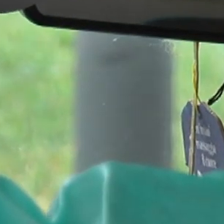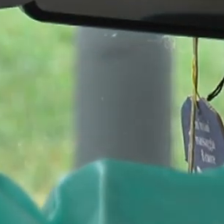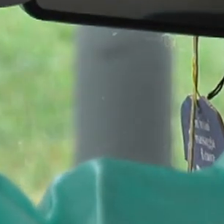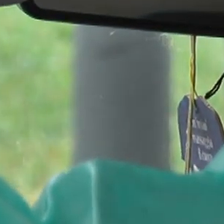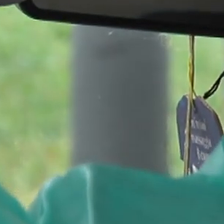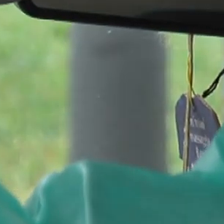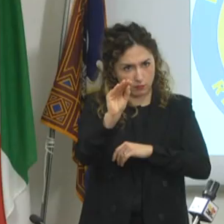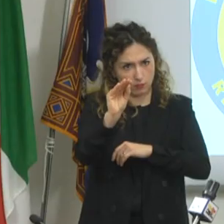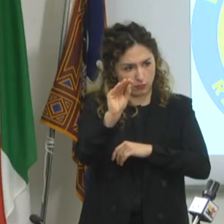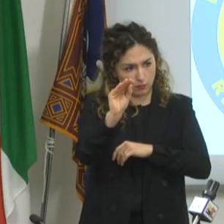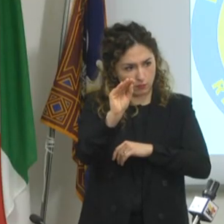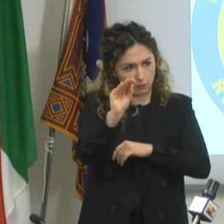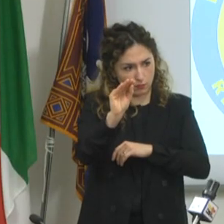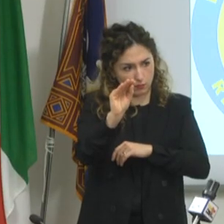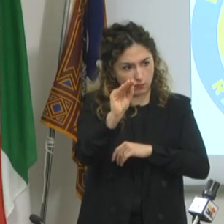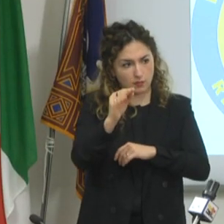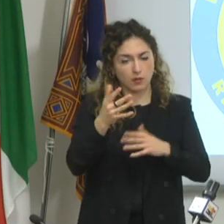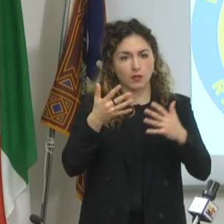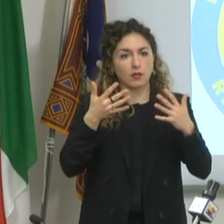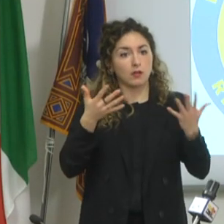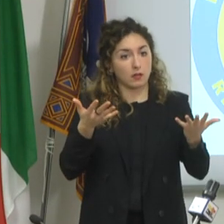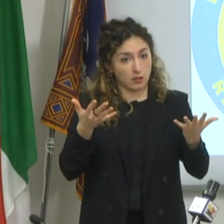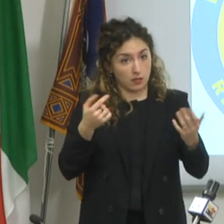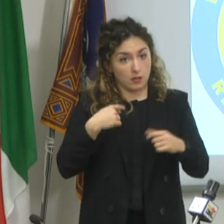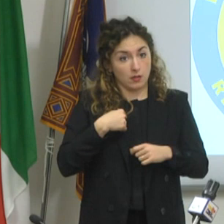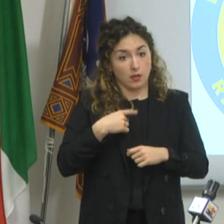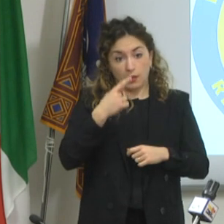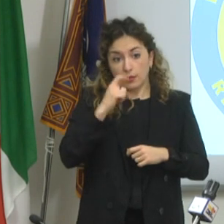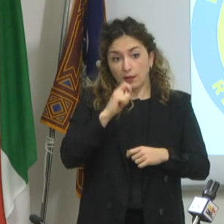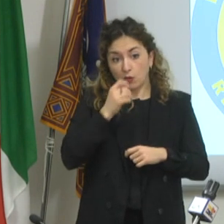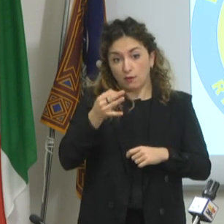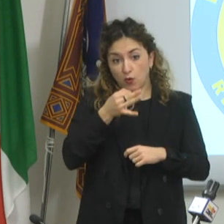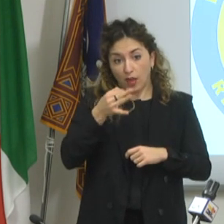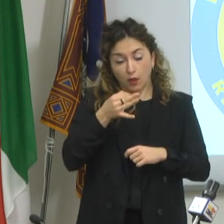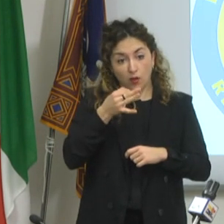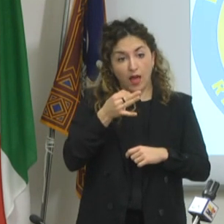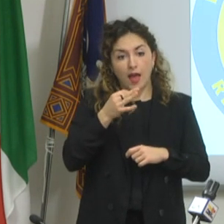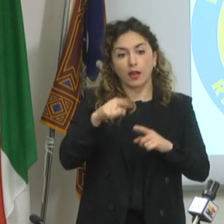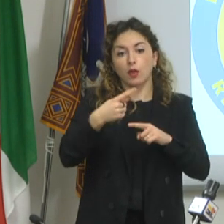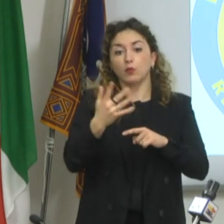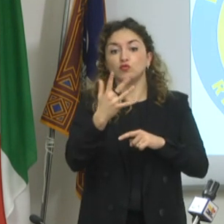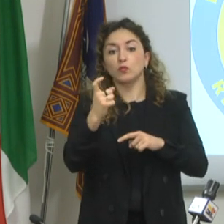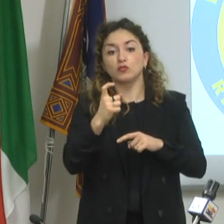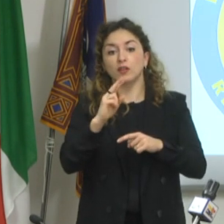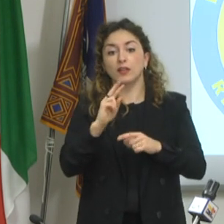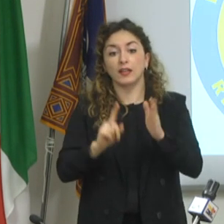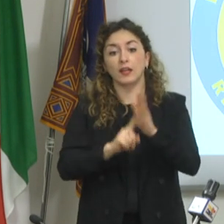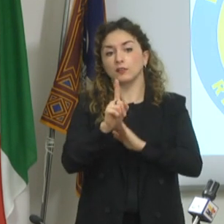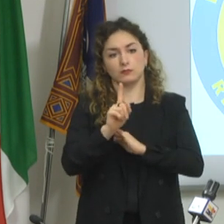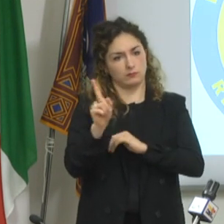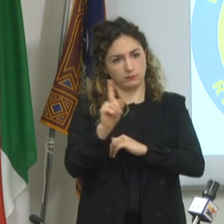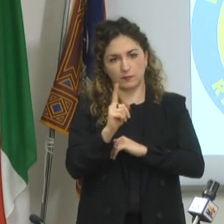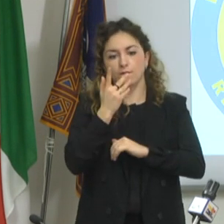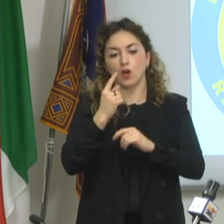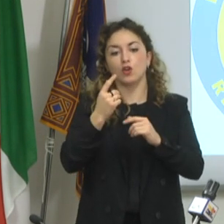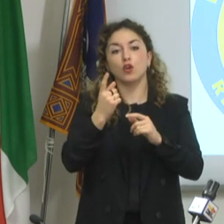appena 24 ore. Perché io non accetto di fare tamponi molecolari e avere il referto a 5 giorni. Lo voglio entro il